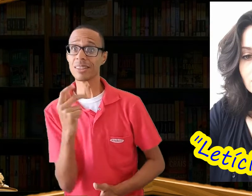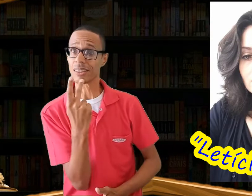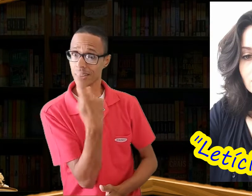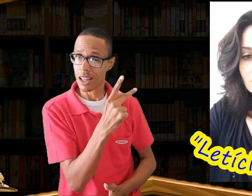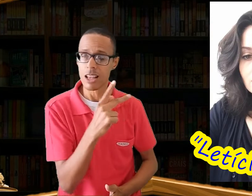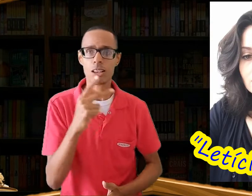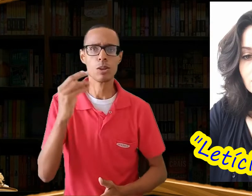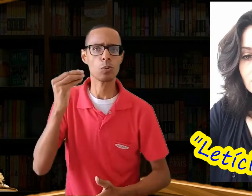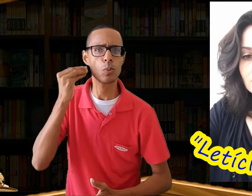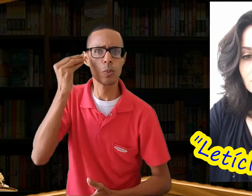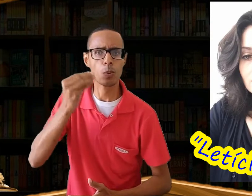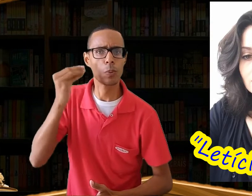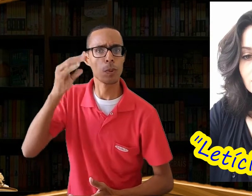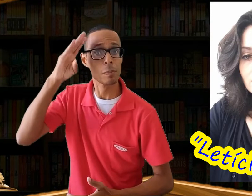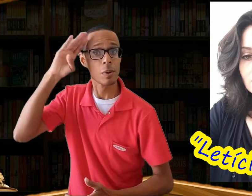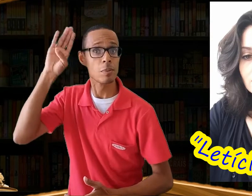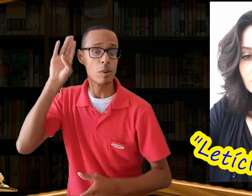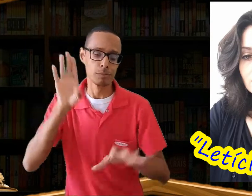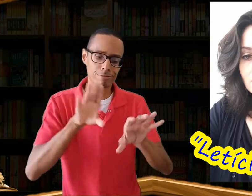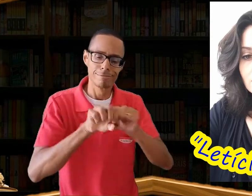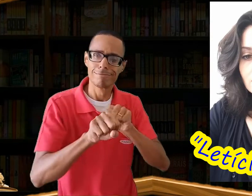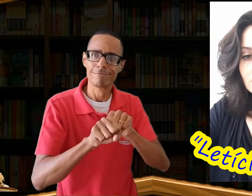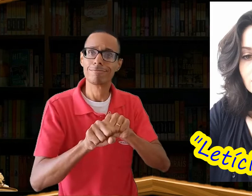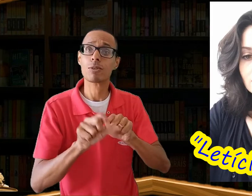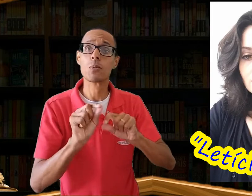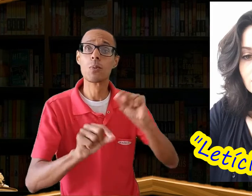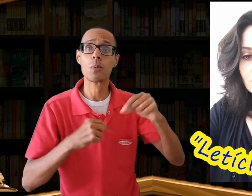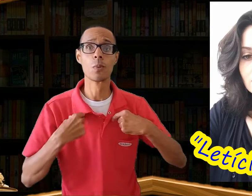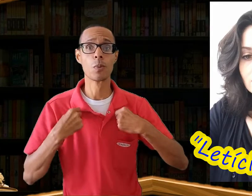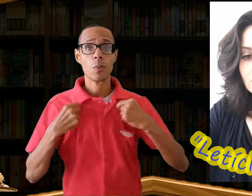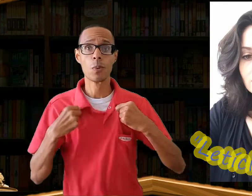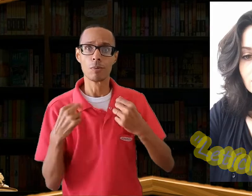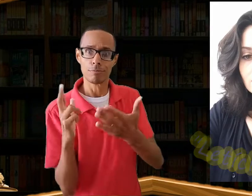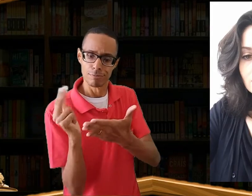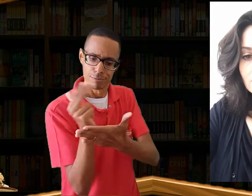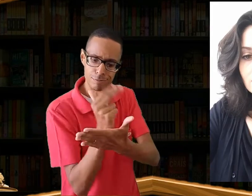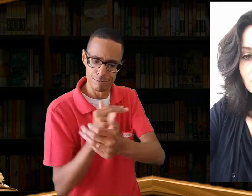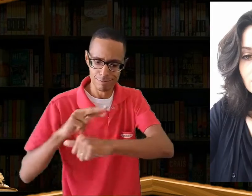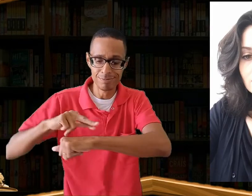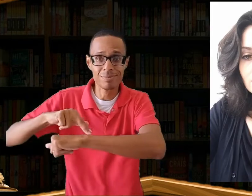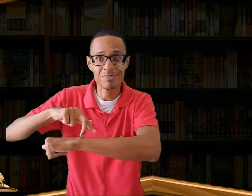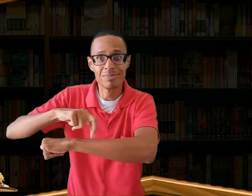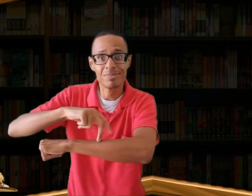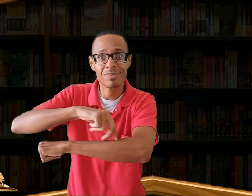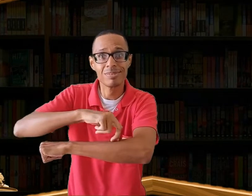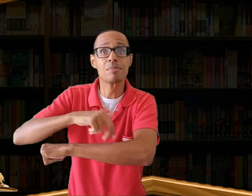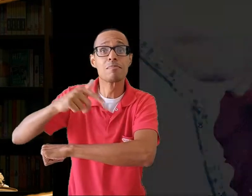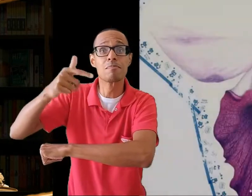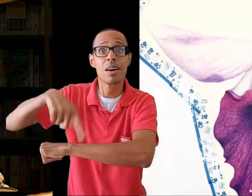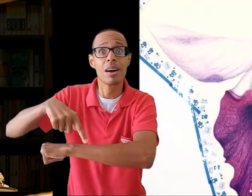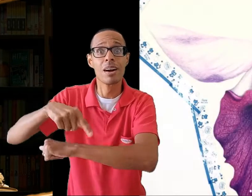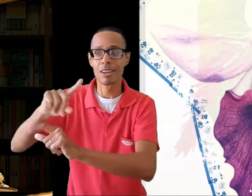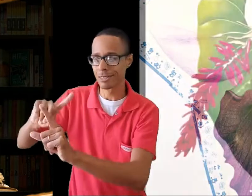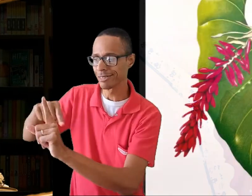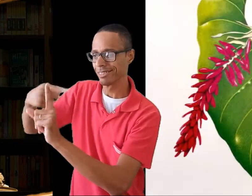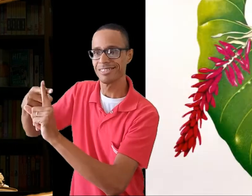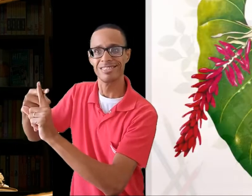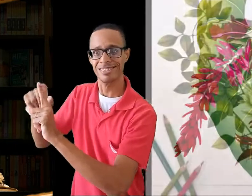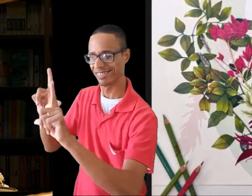Dentre tantas formações, ela também é ilustradora. Suas obras são compostas